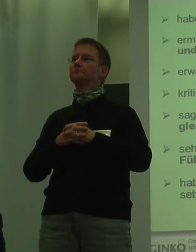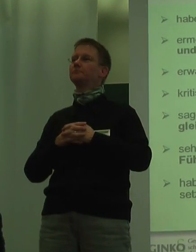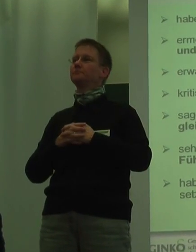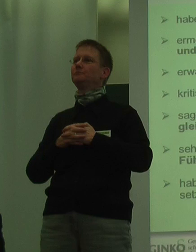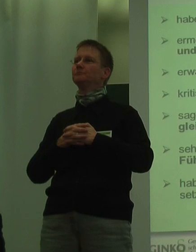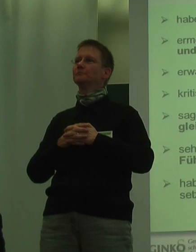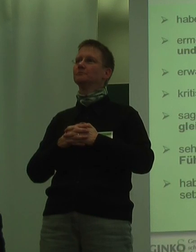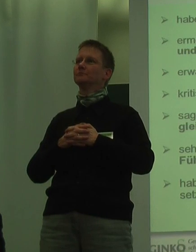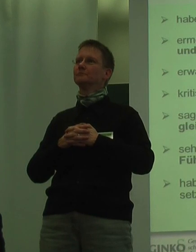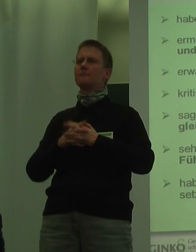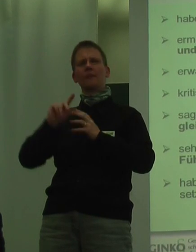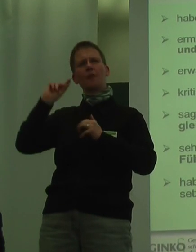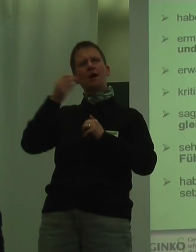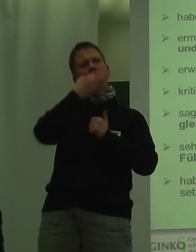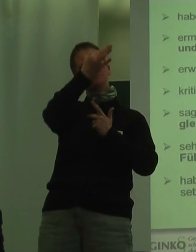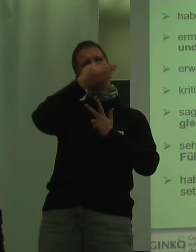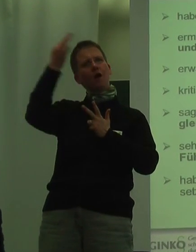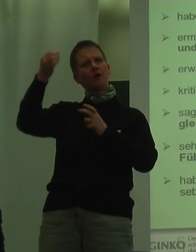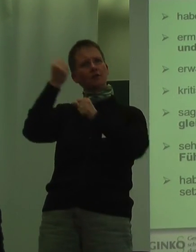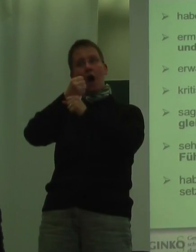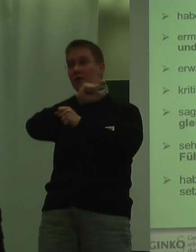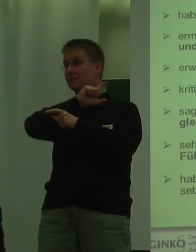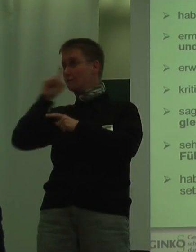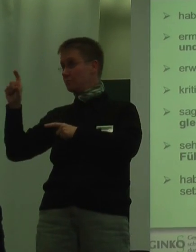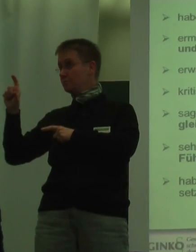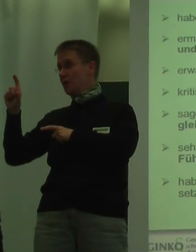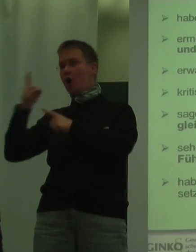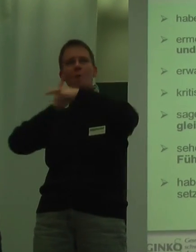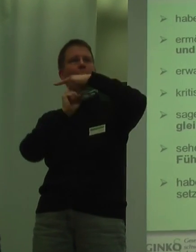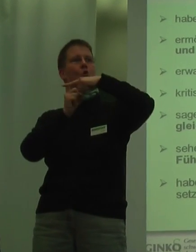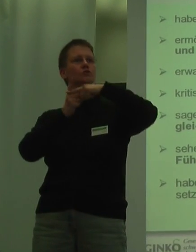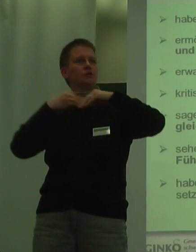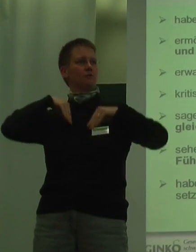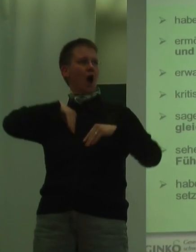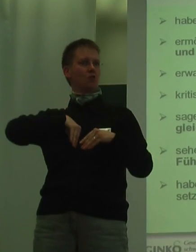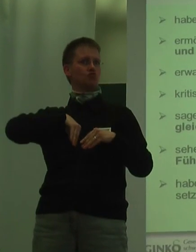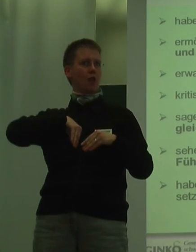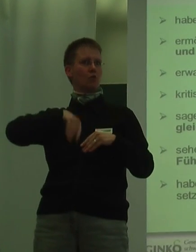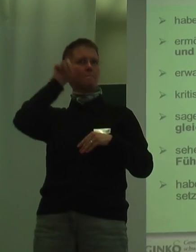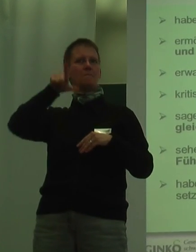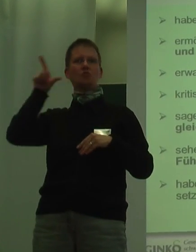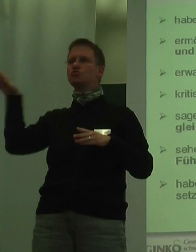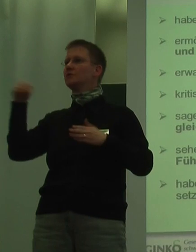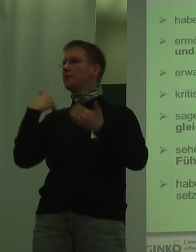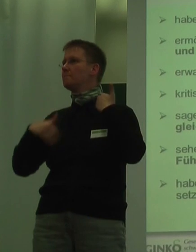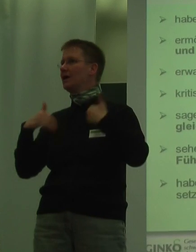Die meisten befragten Arbeitgeber haben eine positive Grundeinstellung gegenüber Menschen mit Behinderung, ermöglichen